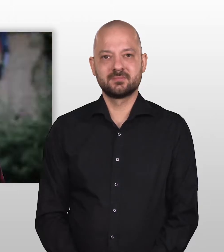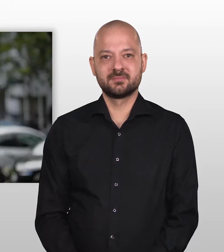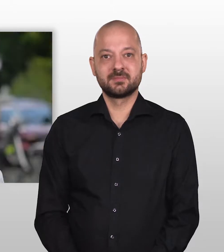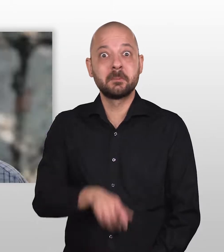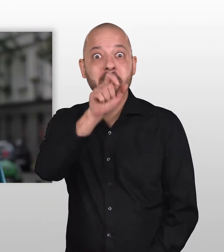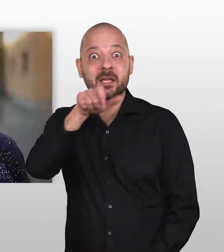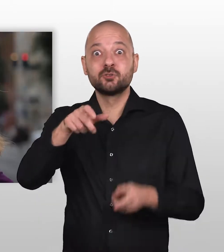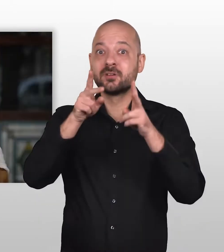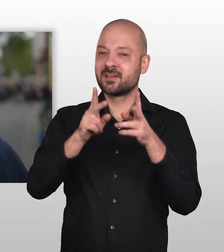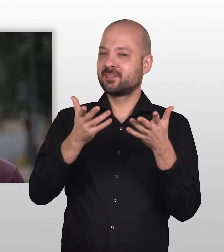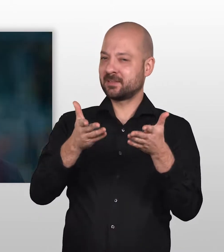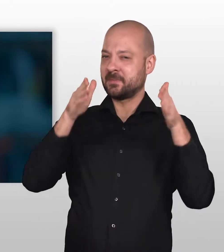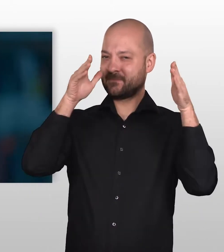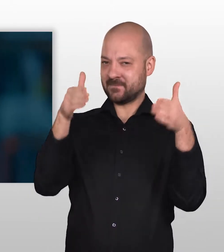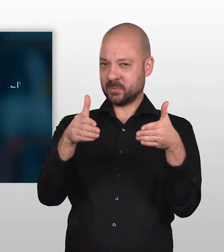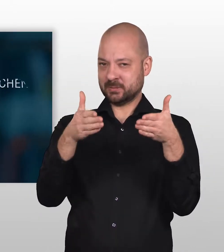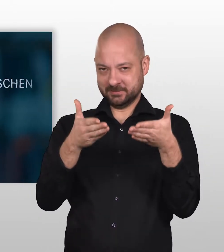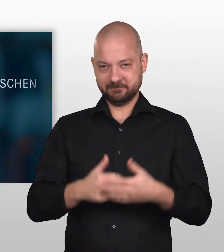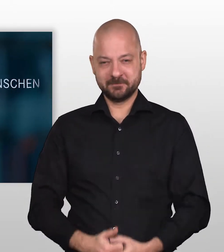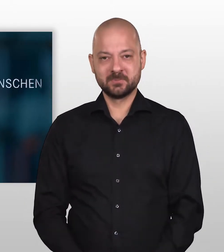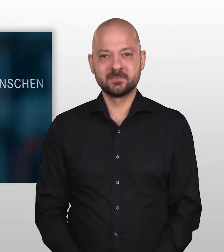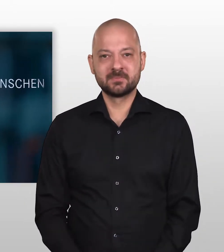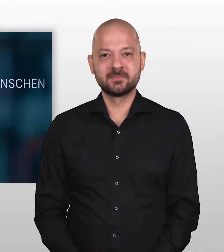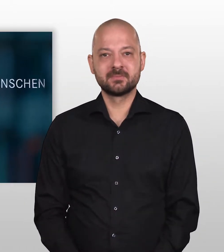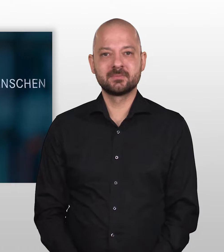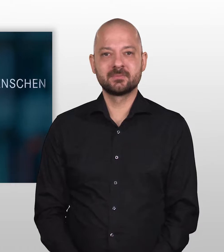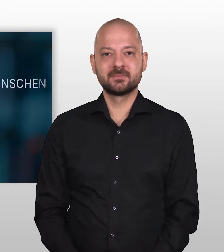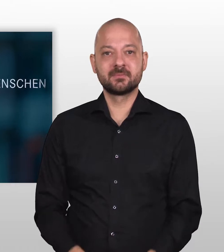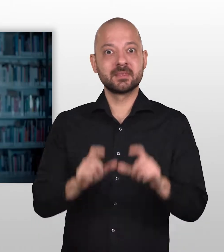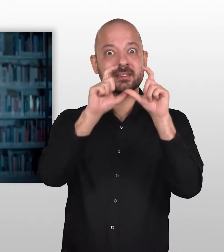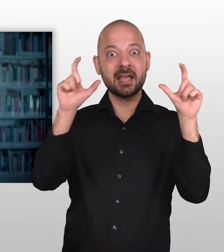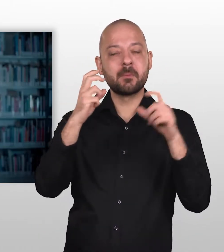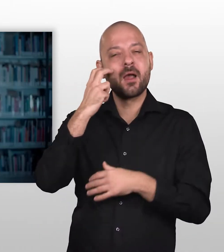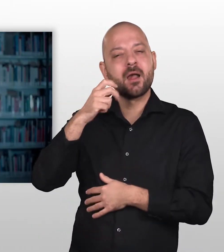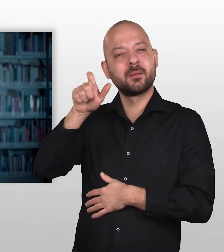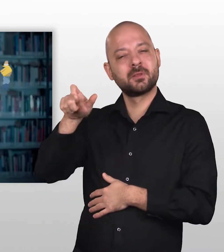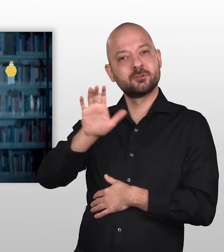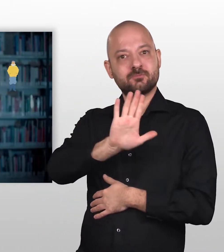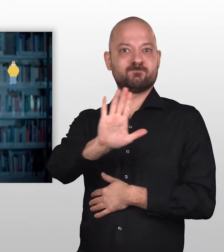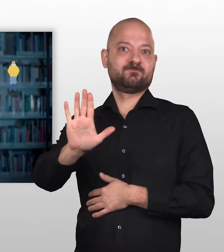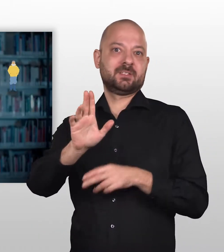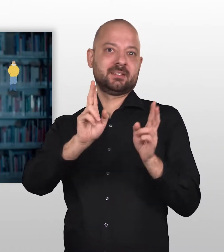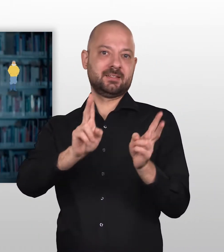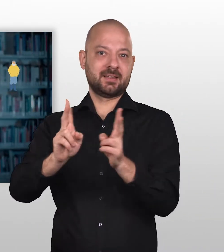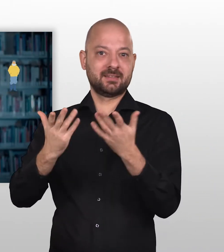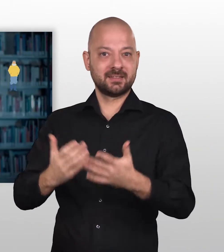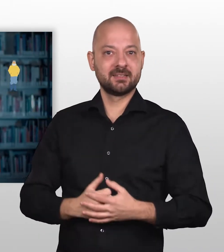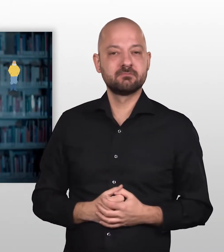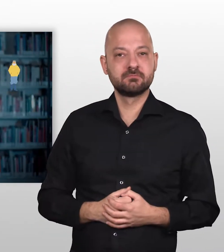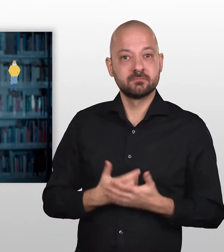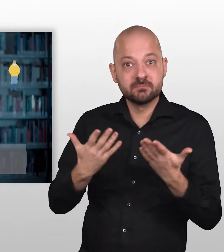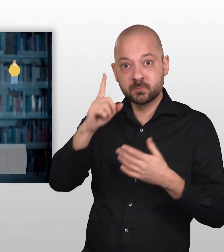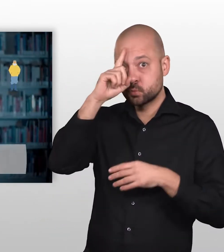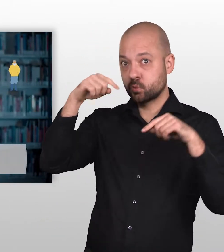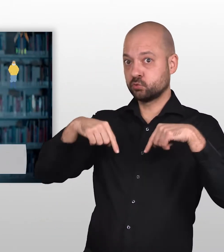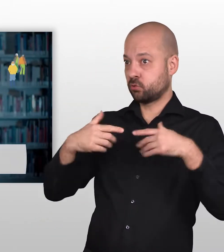Menschenrechte im Fokus. Die Rechte älterer Menschen. In Deutschland sind über 18 Millionen Menschen älter als